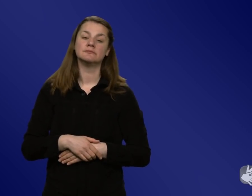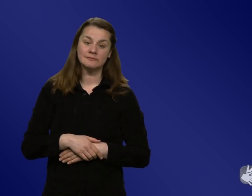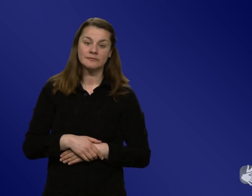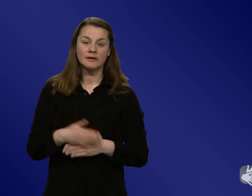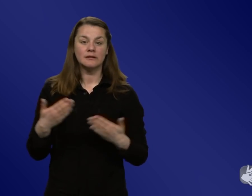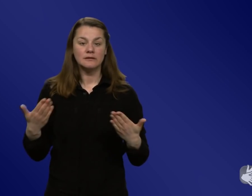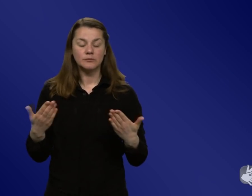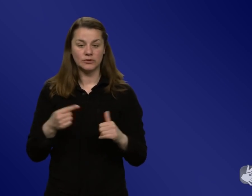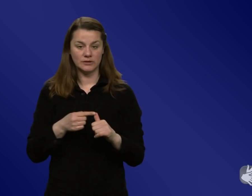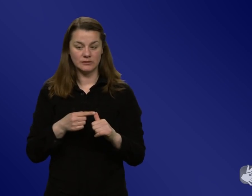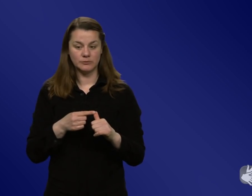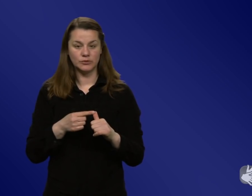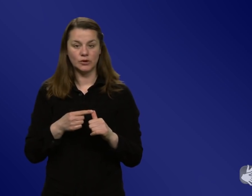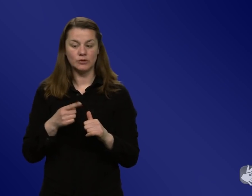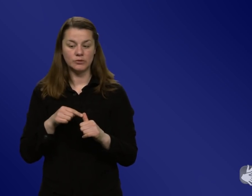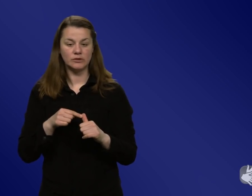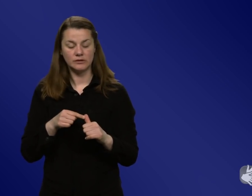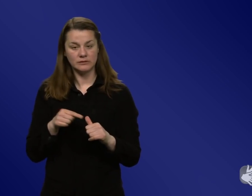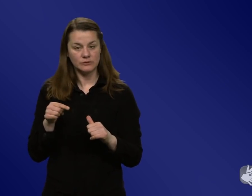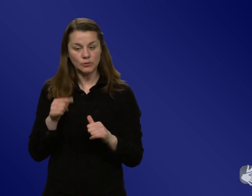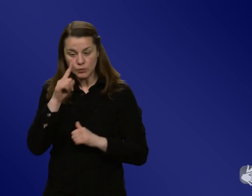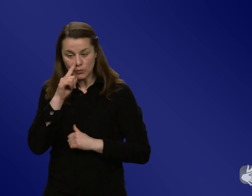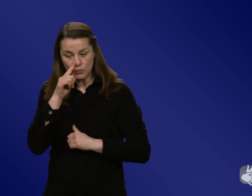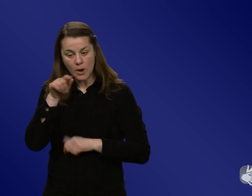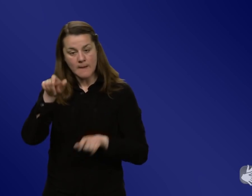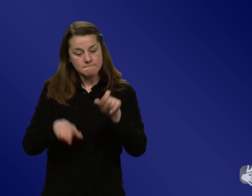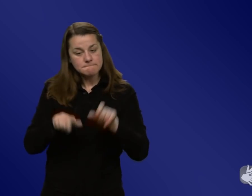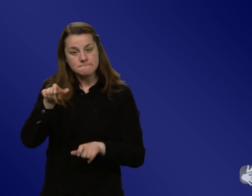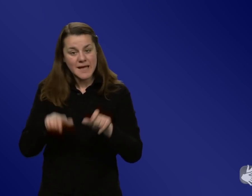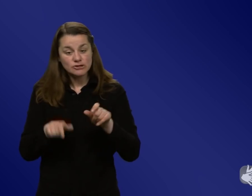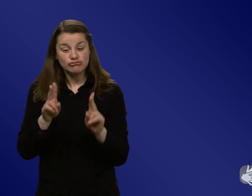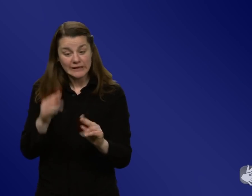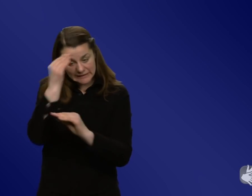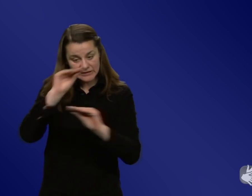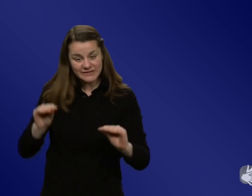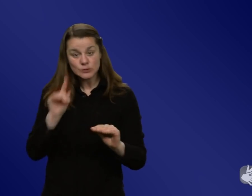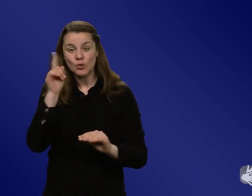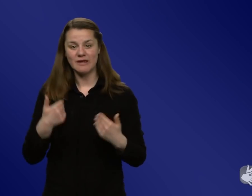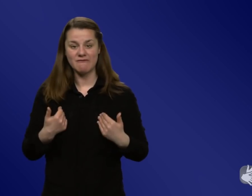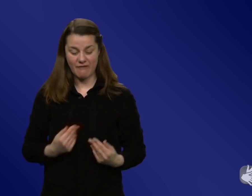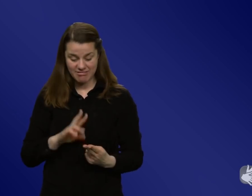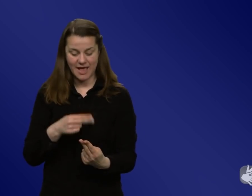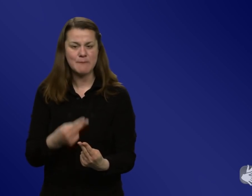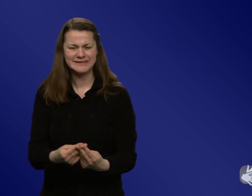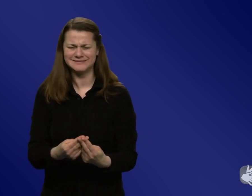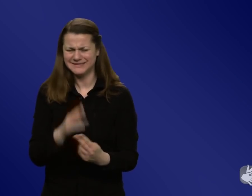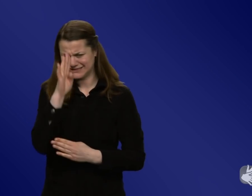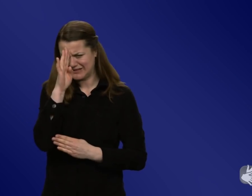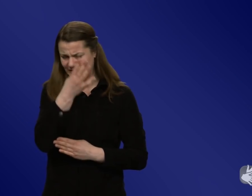wie nach diesem Knowledge-Deficit-Model, also die Menschen müssen nur das Richtige wissen und dann machen sie auch das Richtige, das wissen wir, dass das nicht funktioniert. Also die